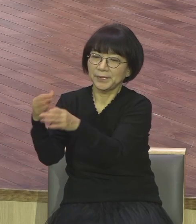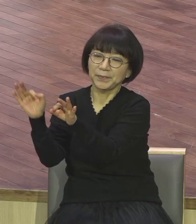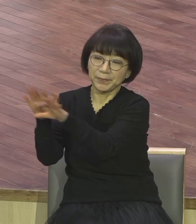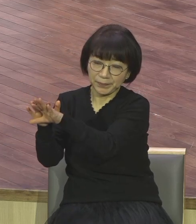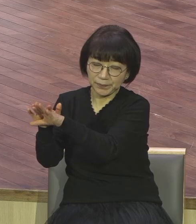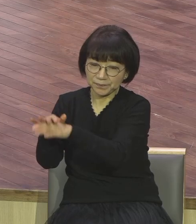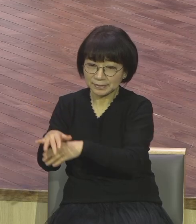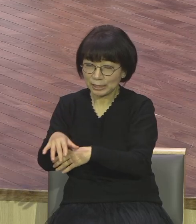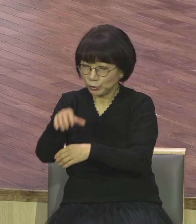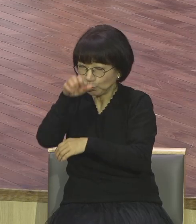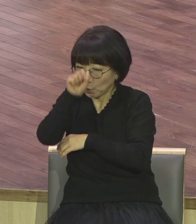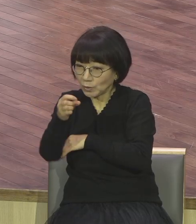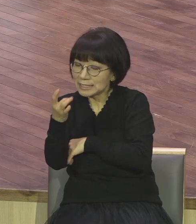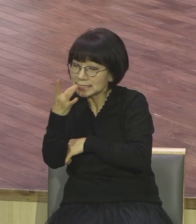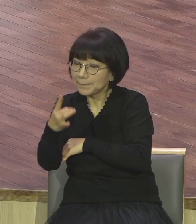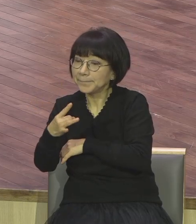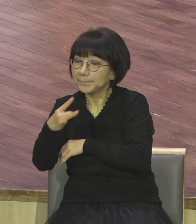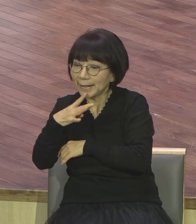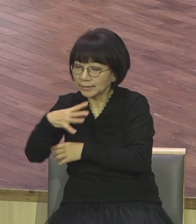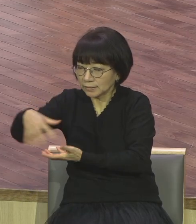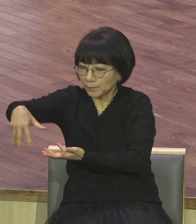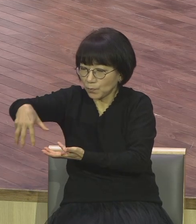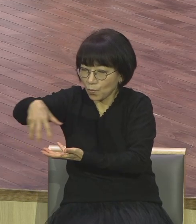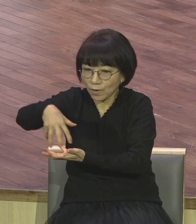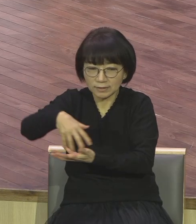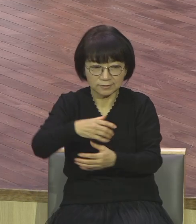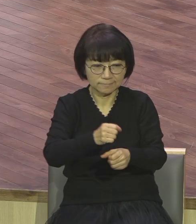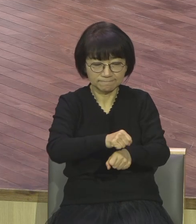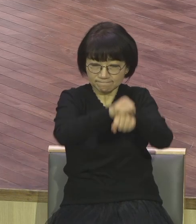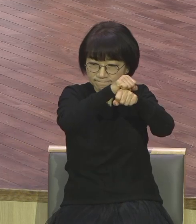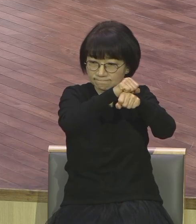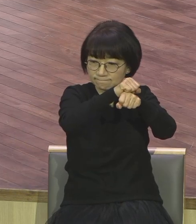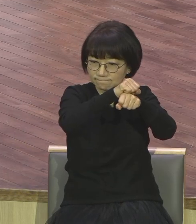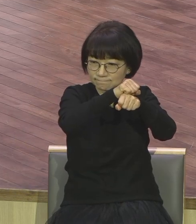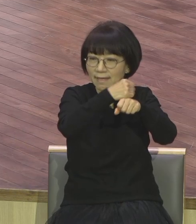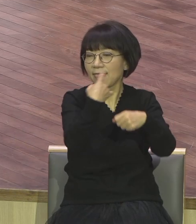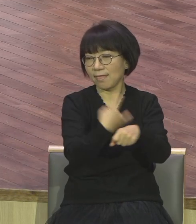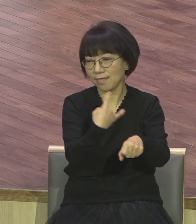모아 곡관에 넣겠다는 내용입니다 천국 비유예요